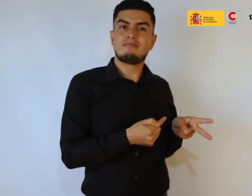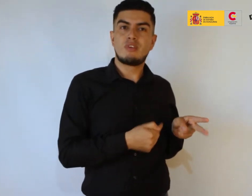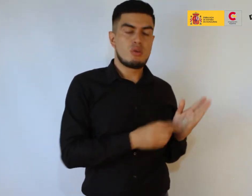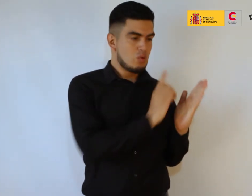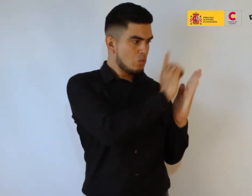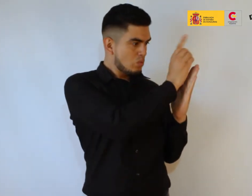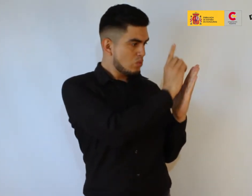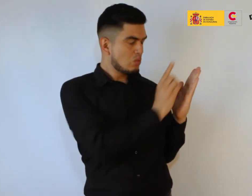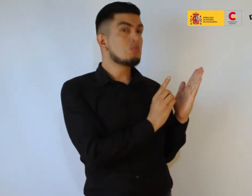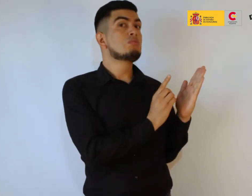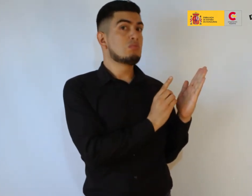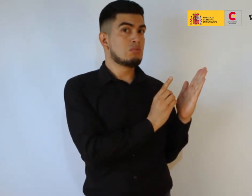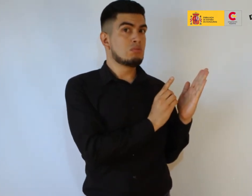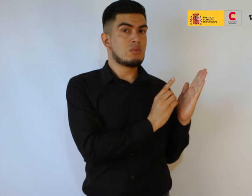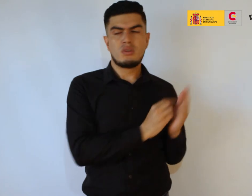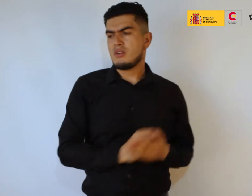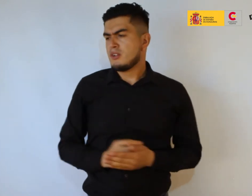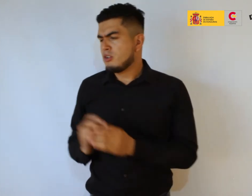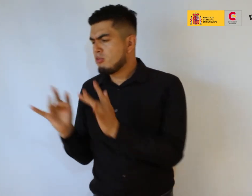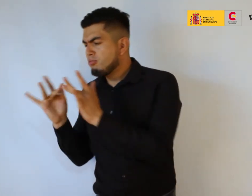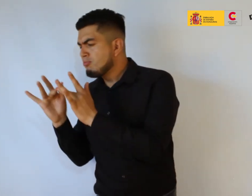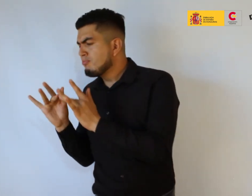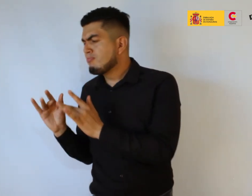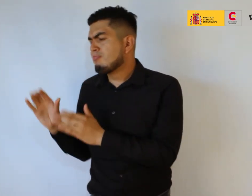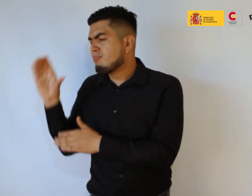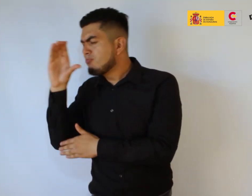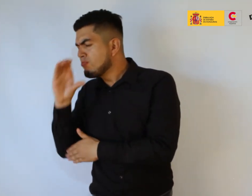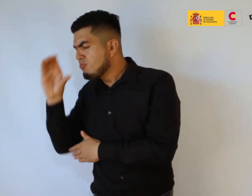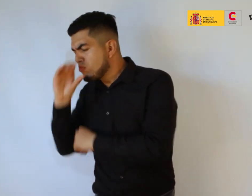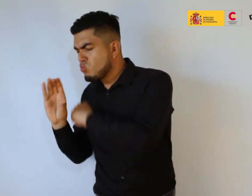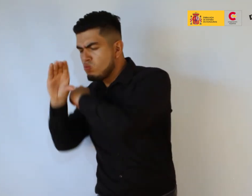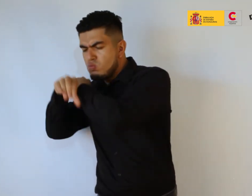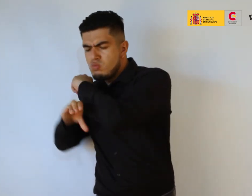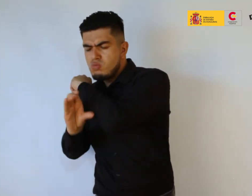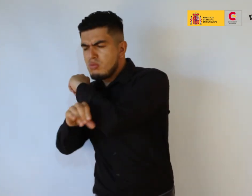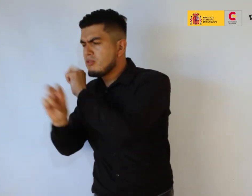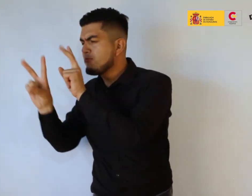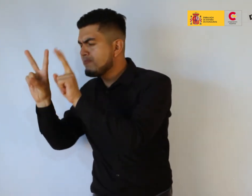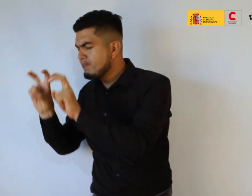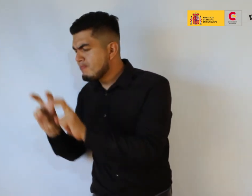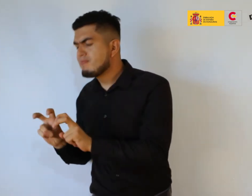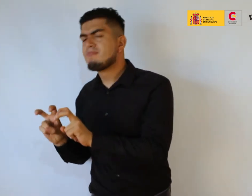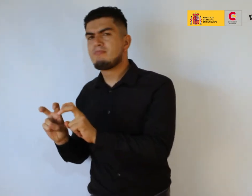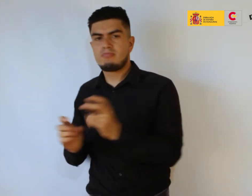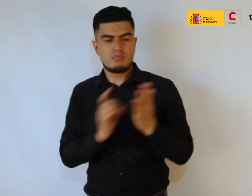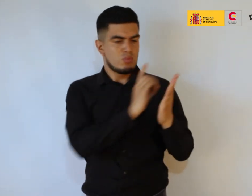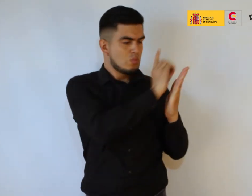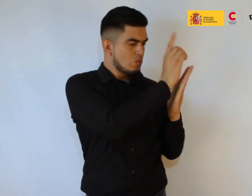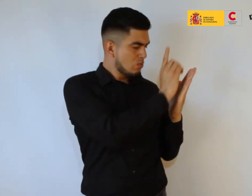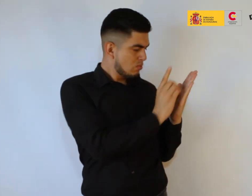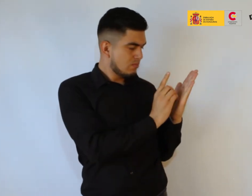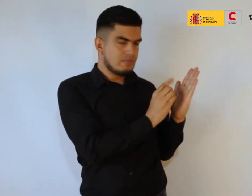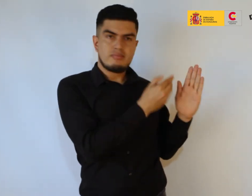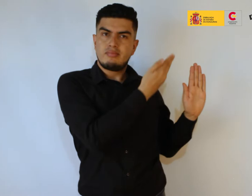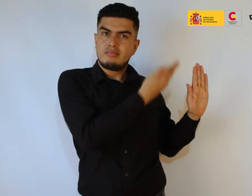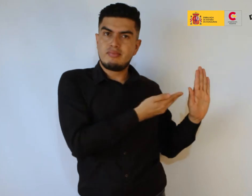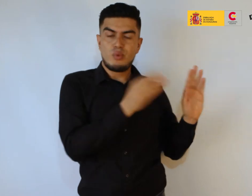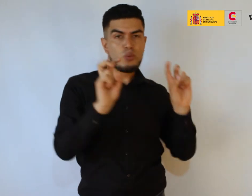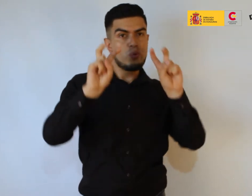distancia a partir de información que he encontrado en internet de la propia playa y lo que se puede ver son una serie de dibujos del mar, que son muy